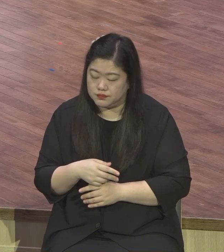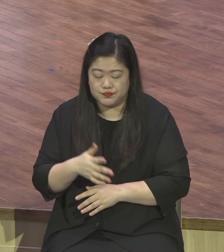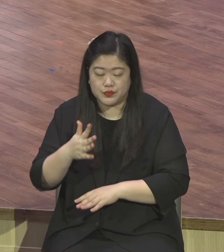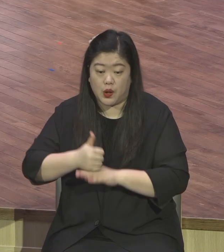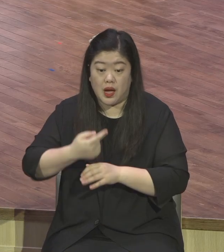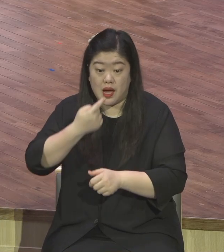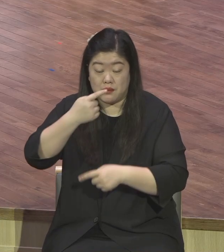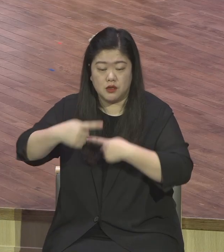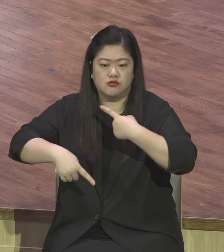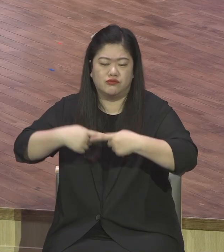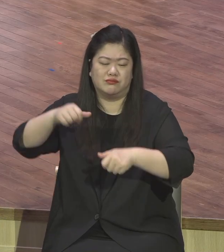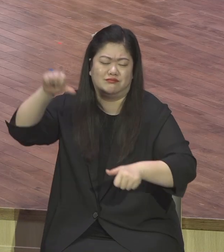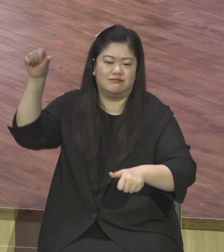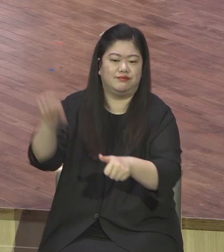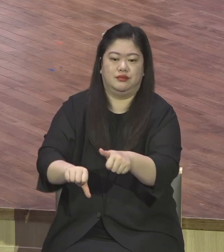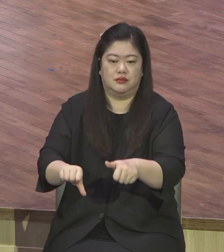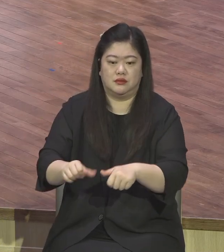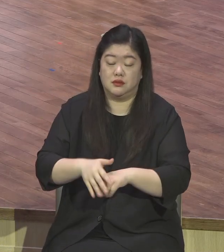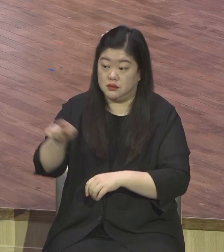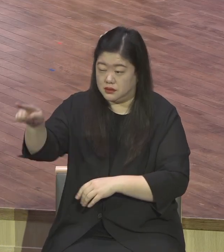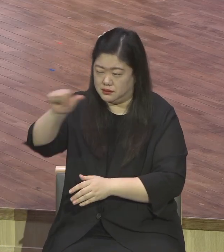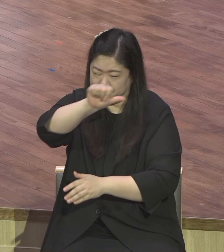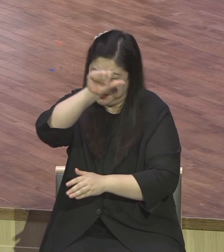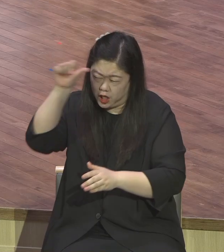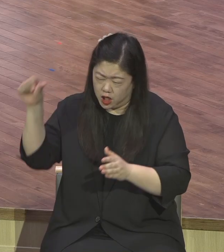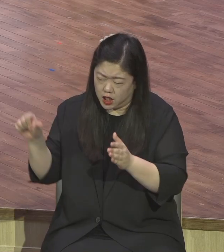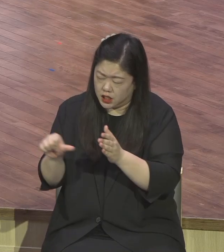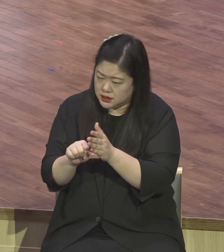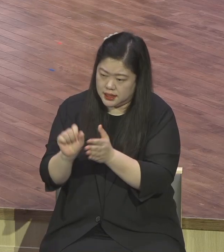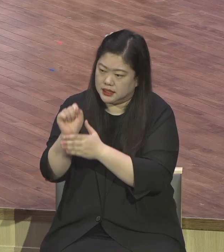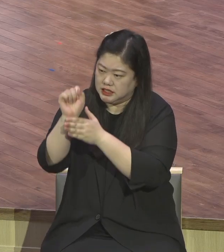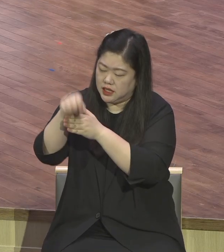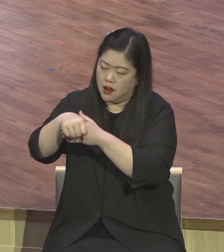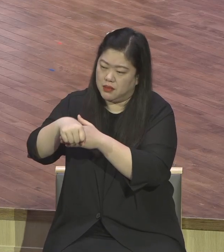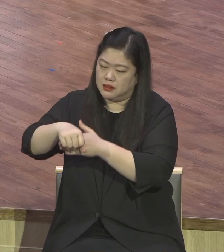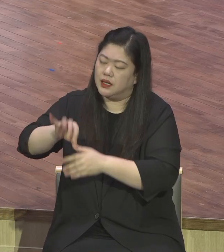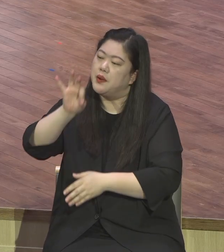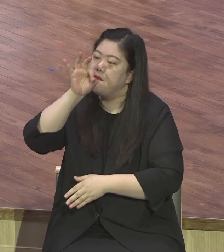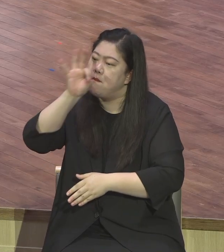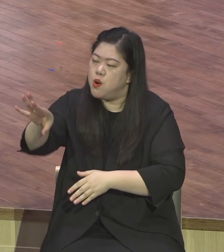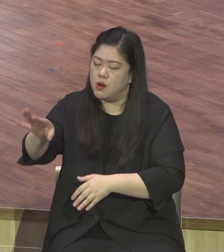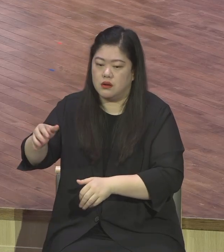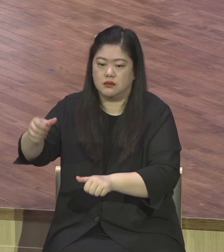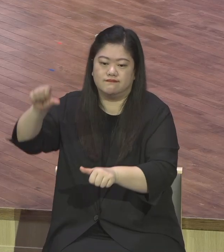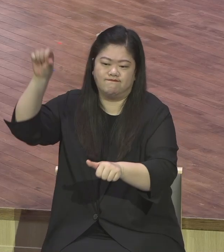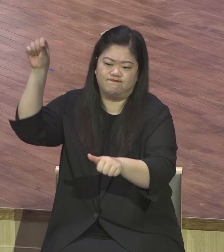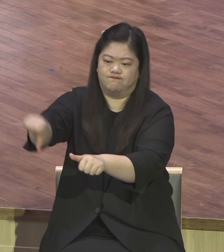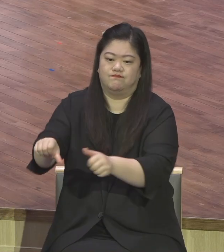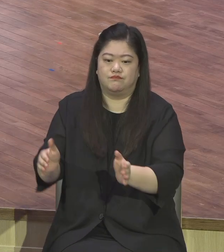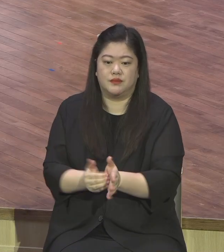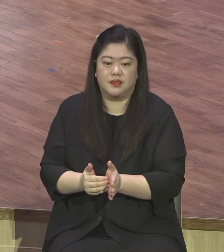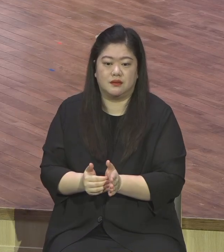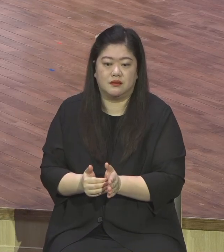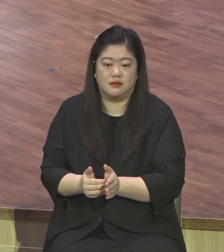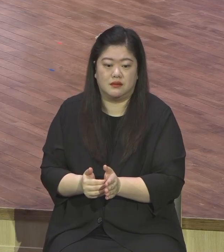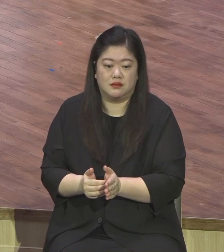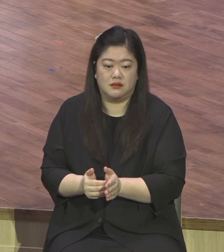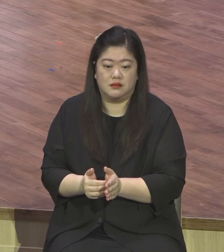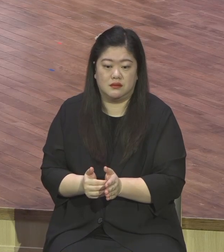이제부터 영원토록 너는 열매를 맺지 못하리라 그러니까 이 나무가 예수님